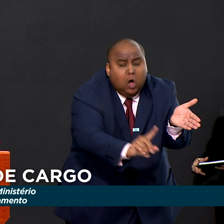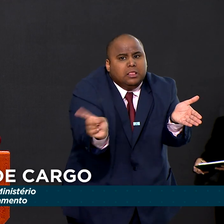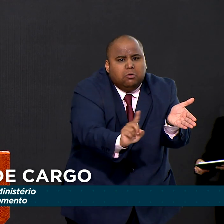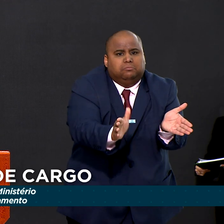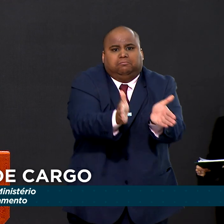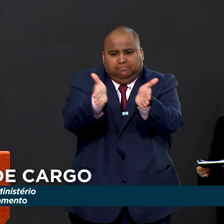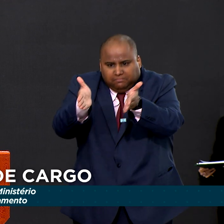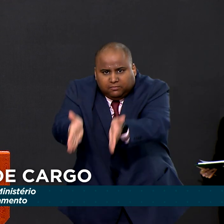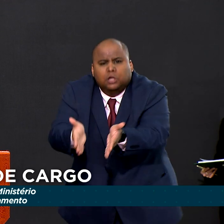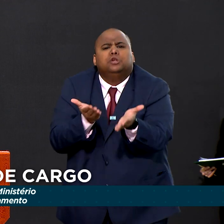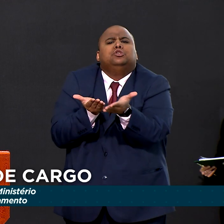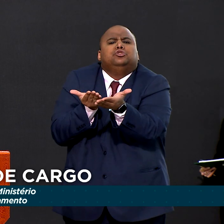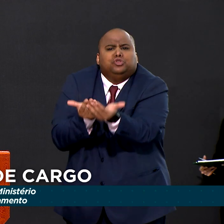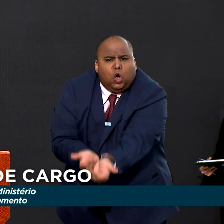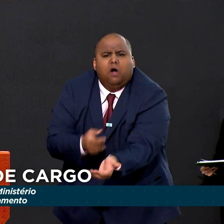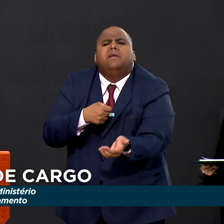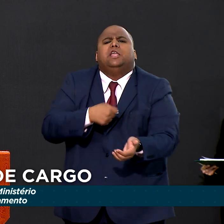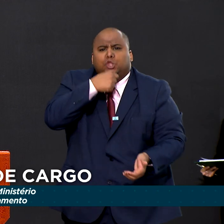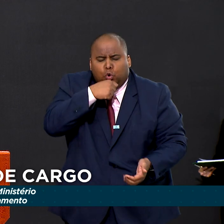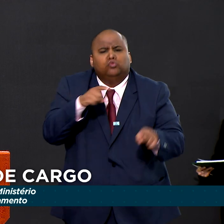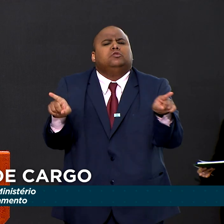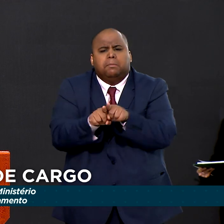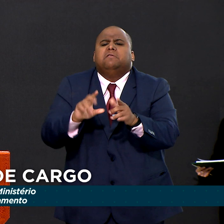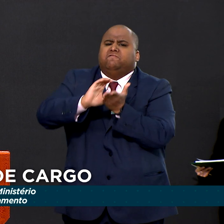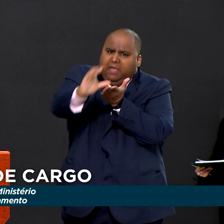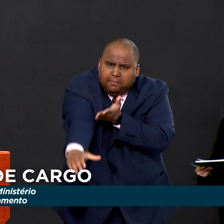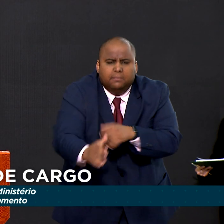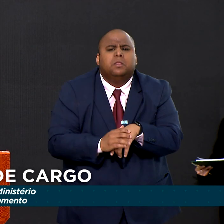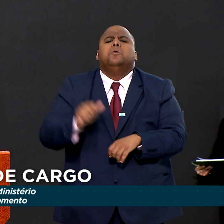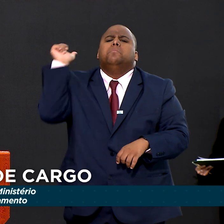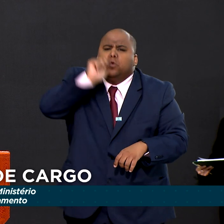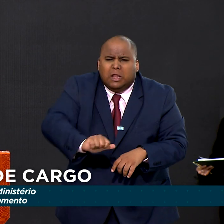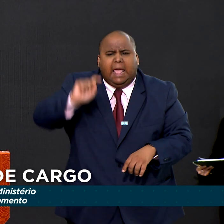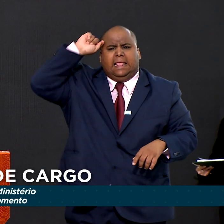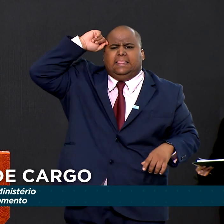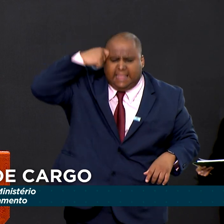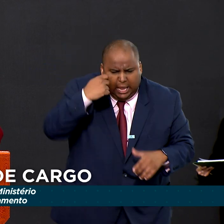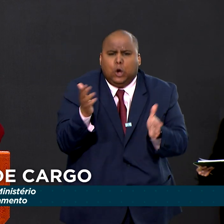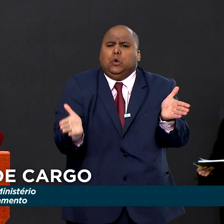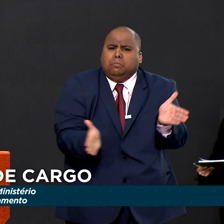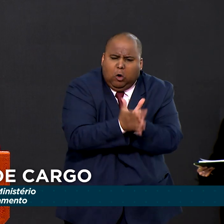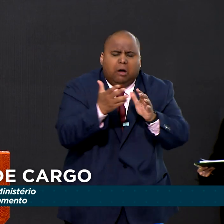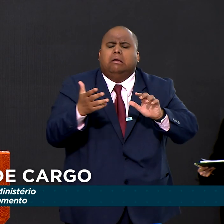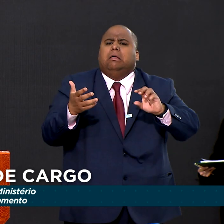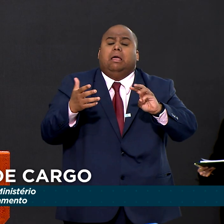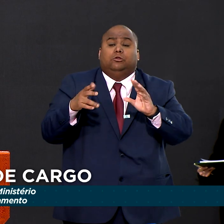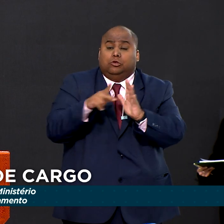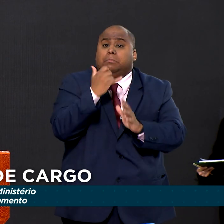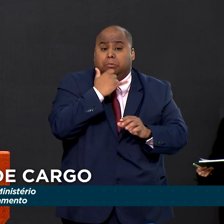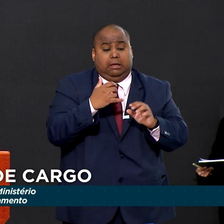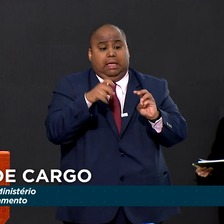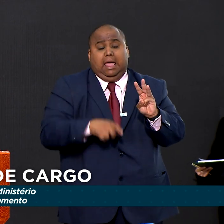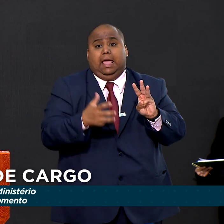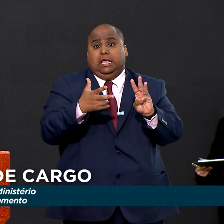infância, os jovens e idosos estarão no orçamento. As mulheres, os negros, os povos originários estarão no orçamento.